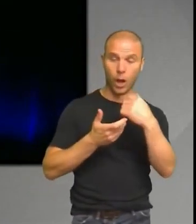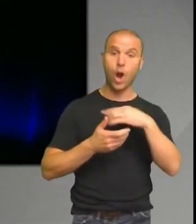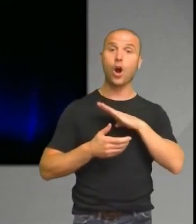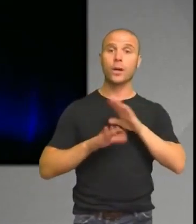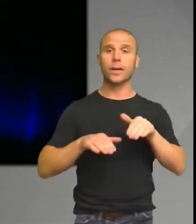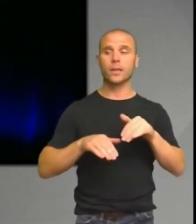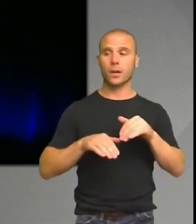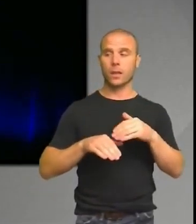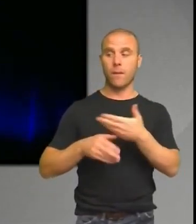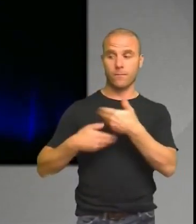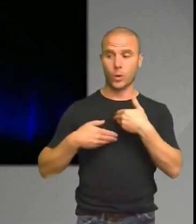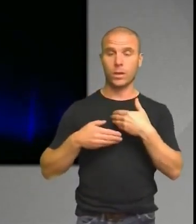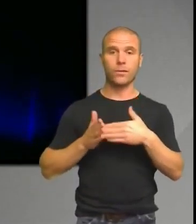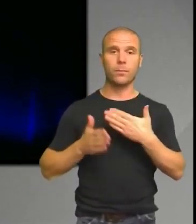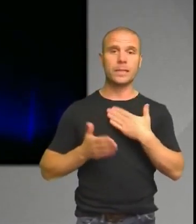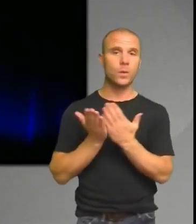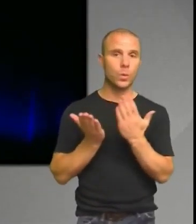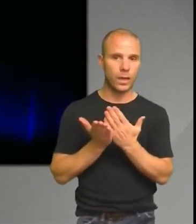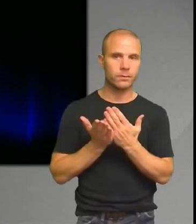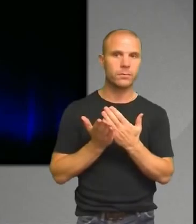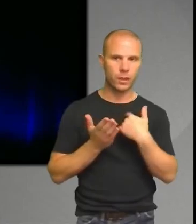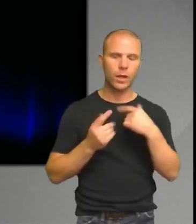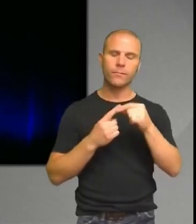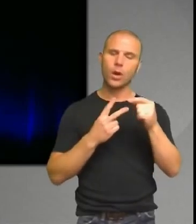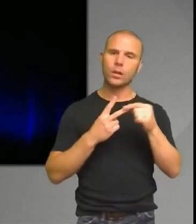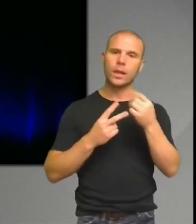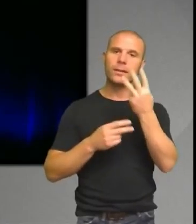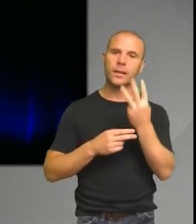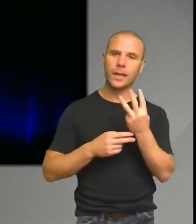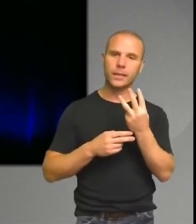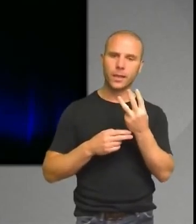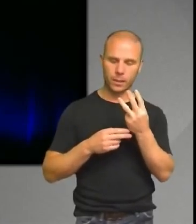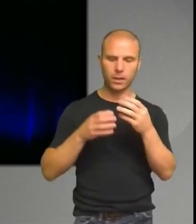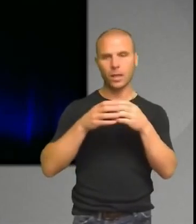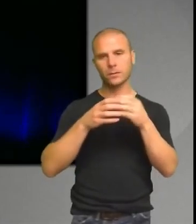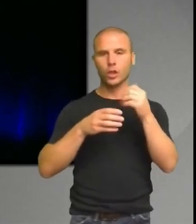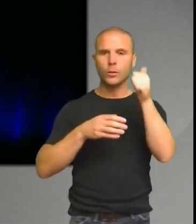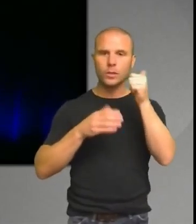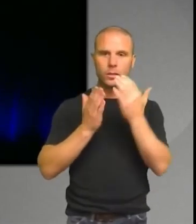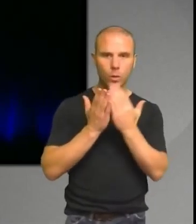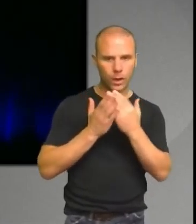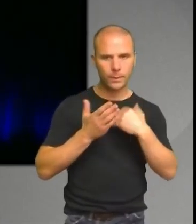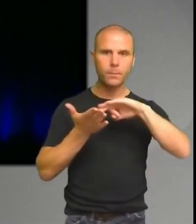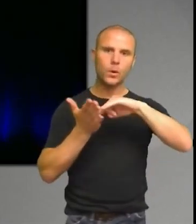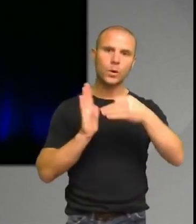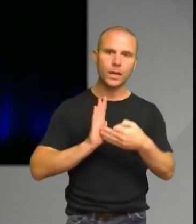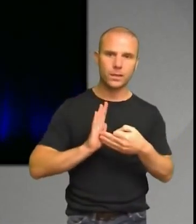Så har varit att göra det här som mitt projektarbete i trean på gymnasiet att faktiskt observera en exoplanet själv och mätade